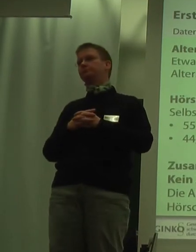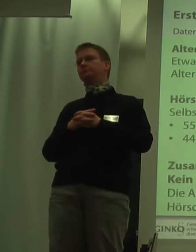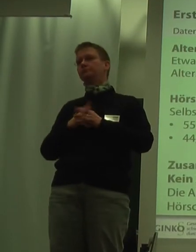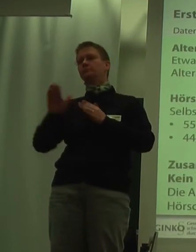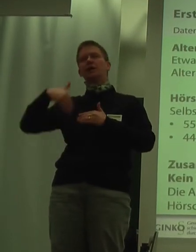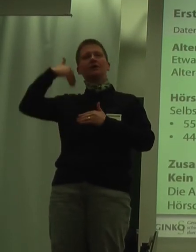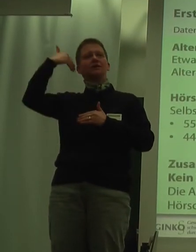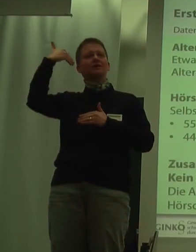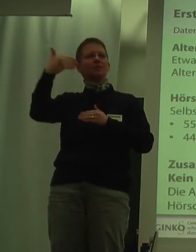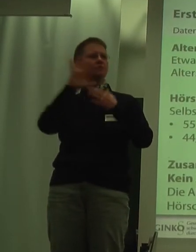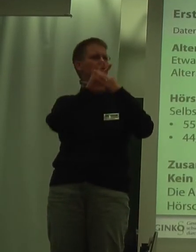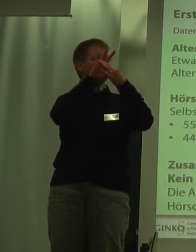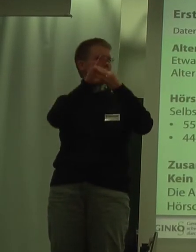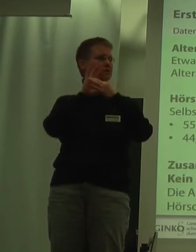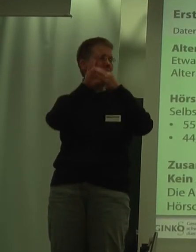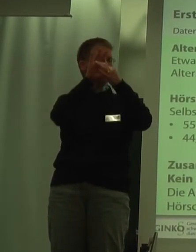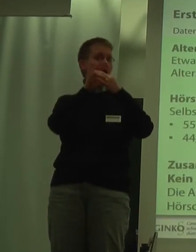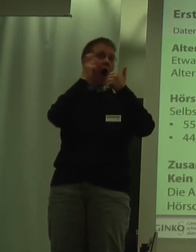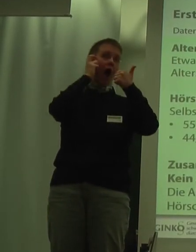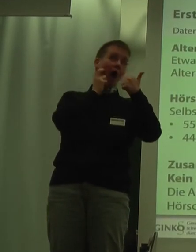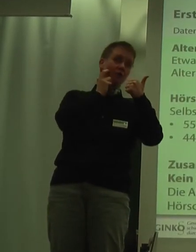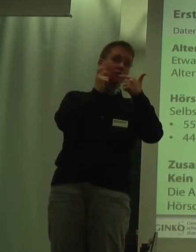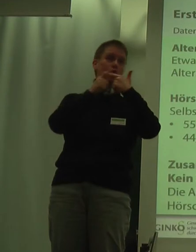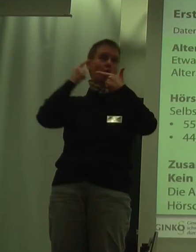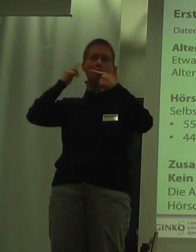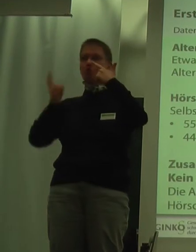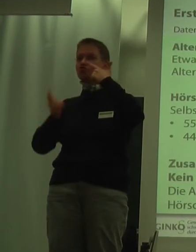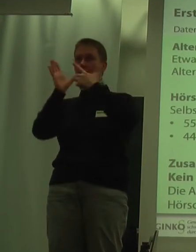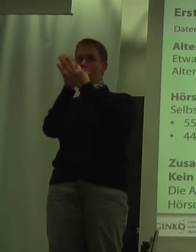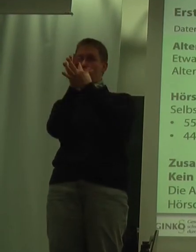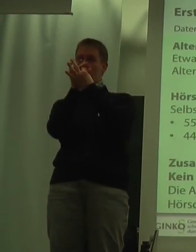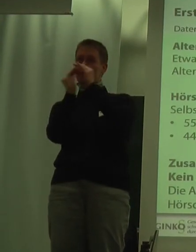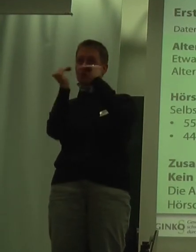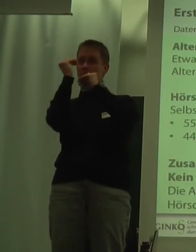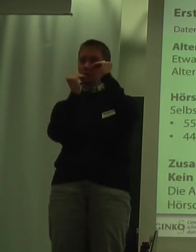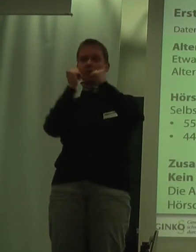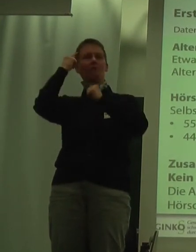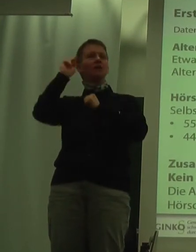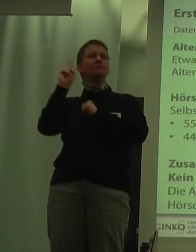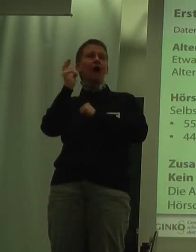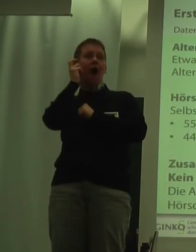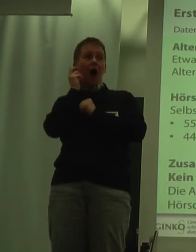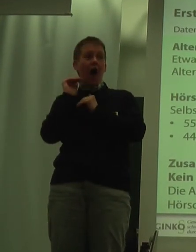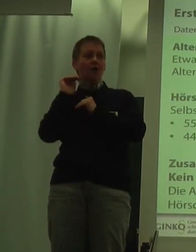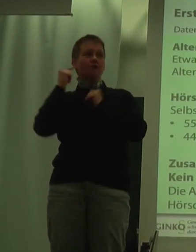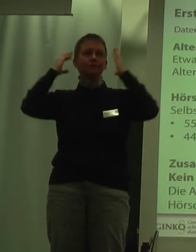es einen Zusammenhang zwischen Alter und Hörschädigung, denn wir wissen, im Alter sind die Hörschädigungen zu.